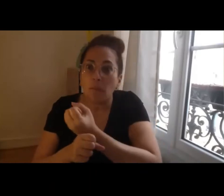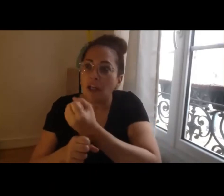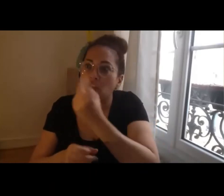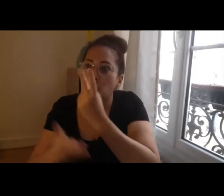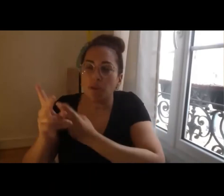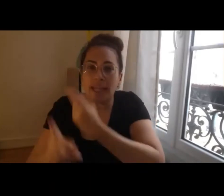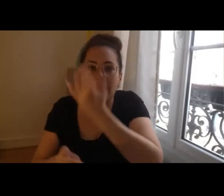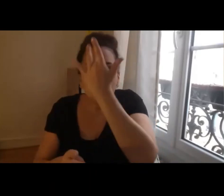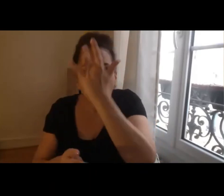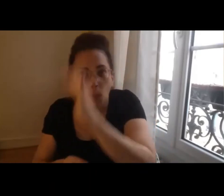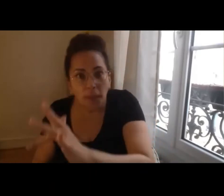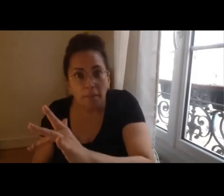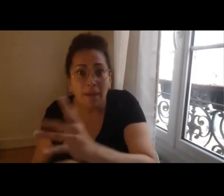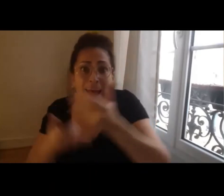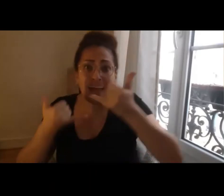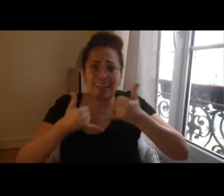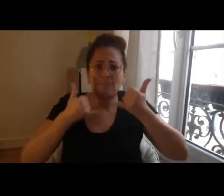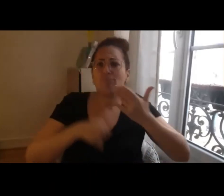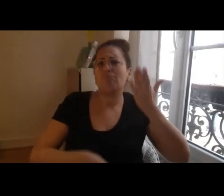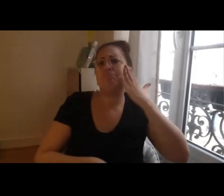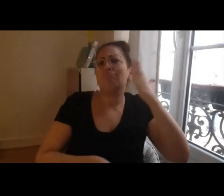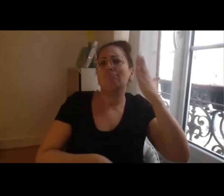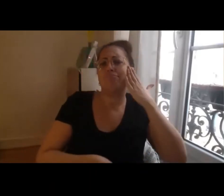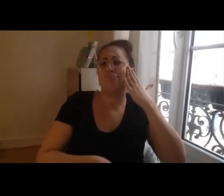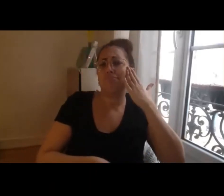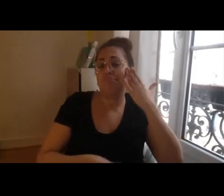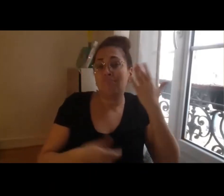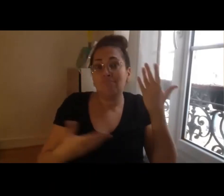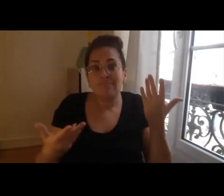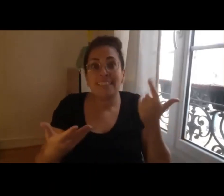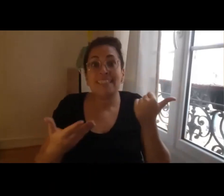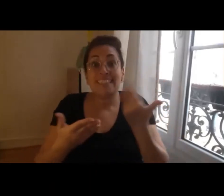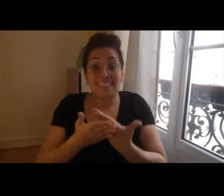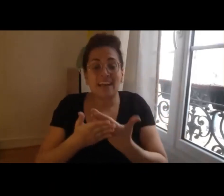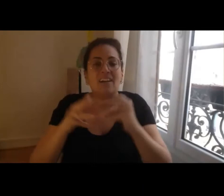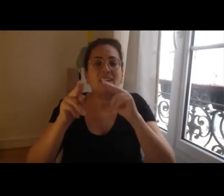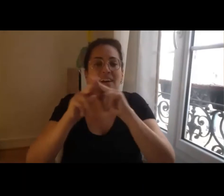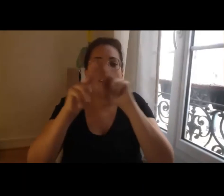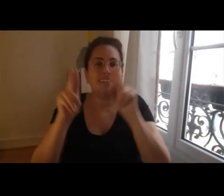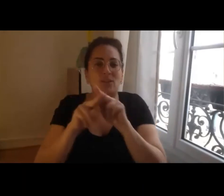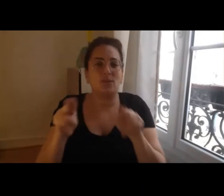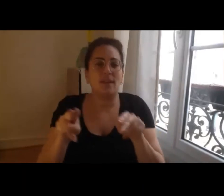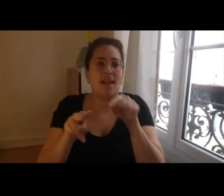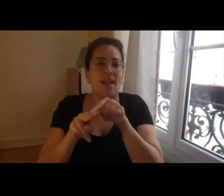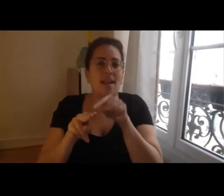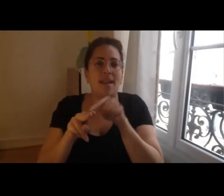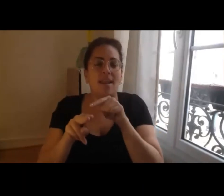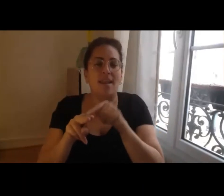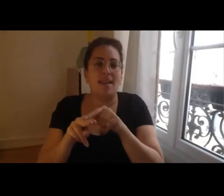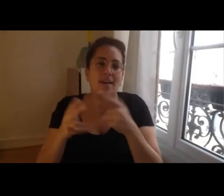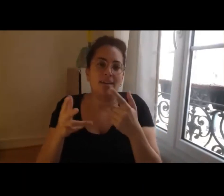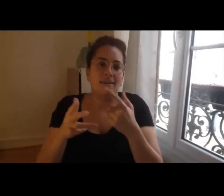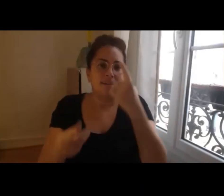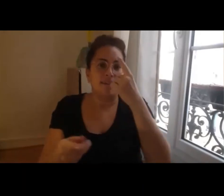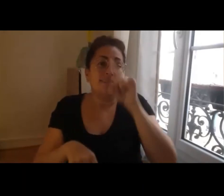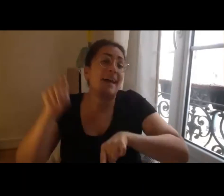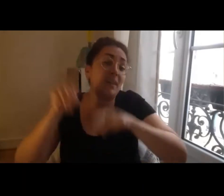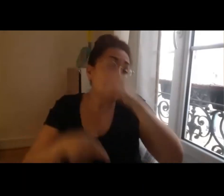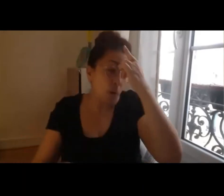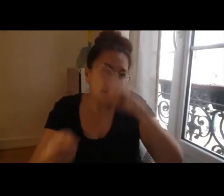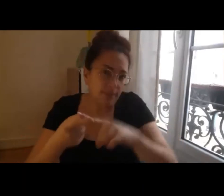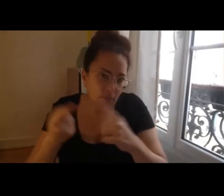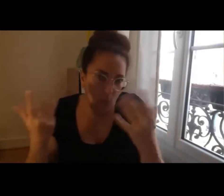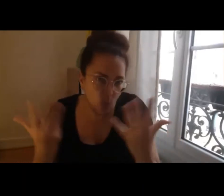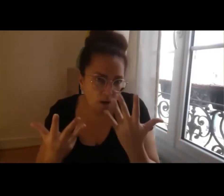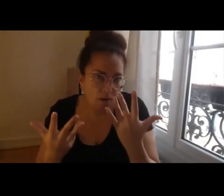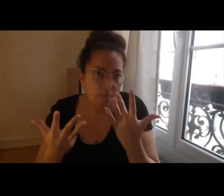dans cette dimension internationale il y a quelque chose on a vraiment une attention particulière par rapport à ça et